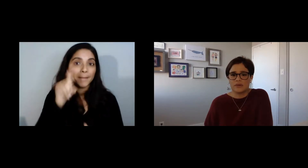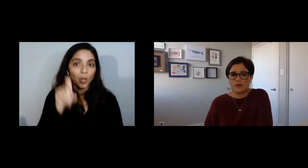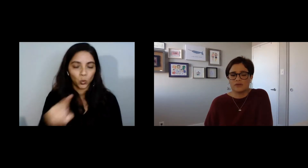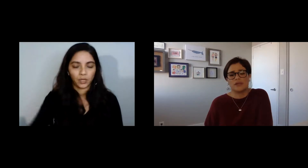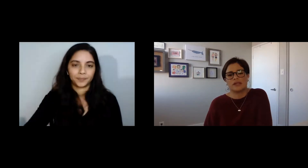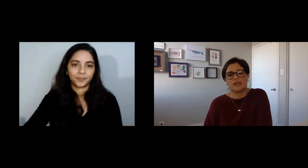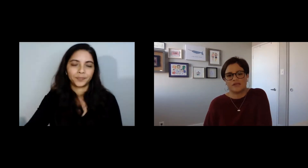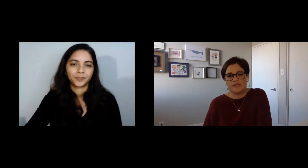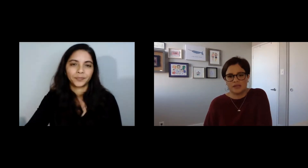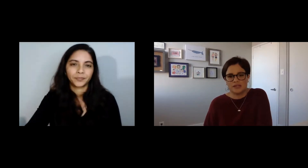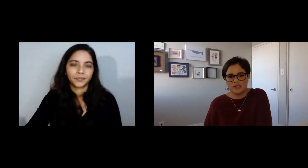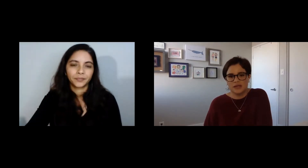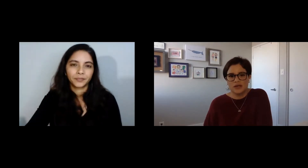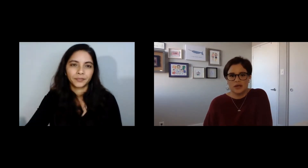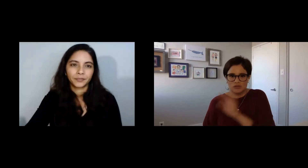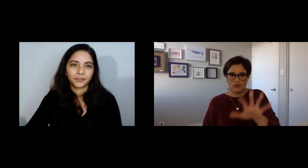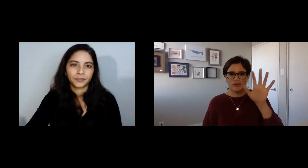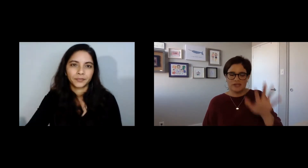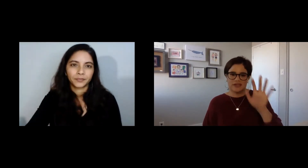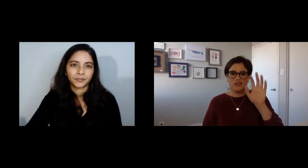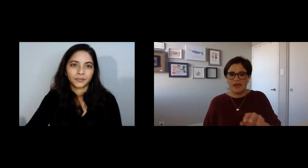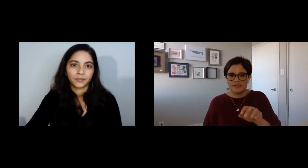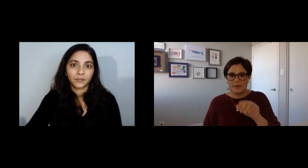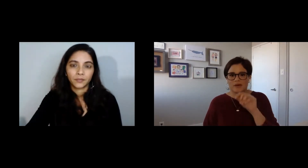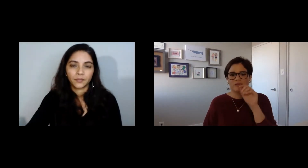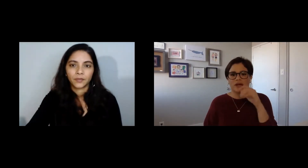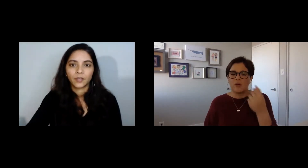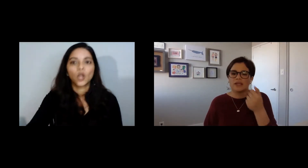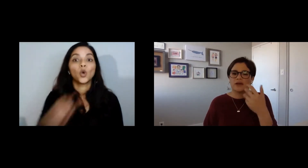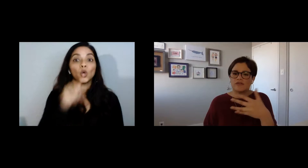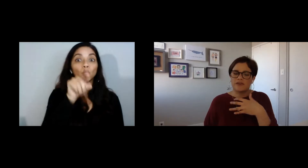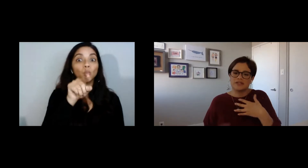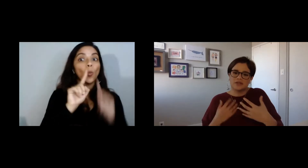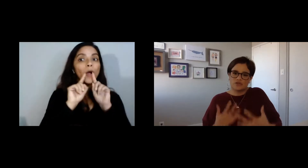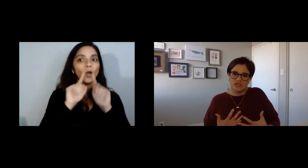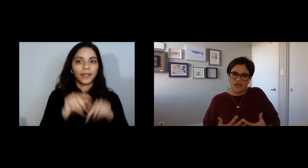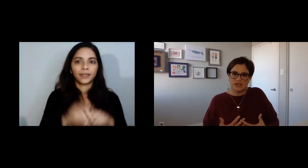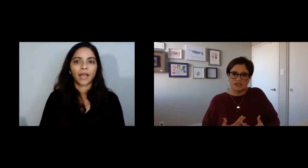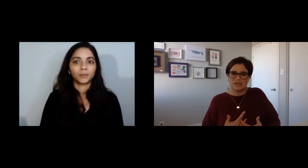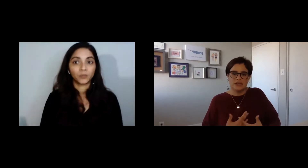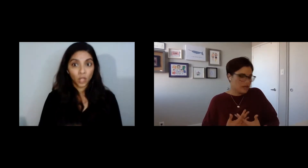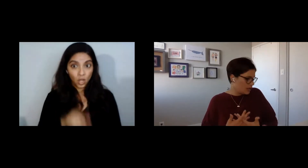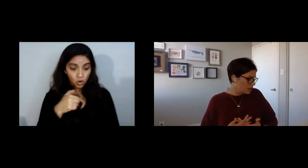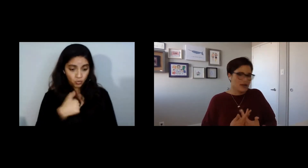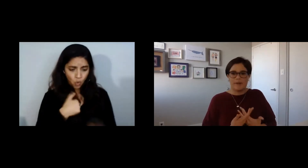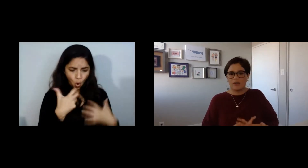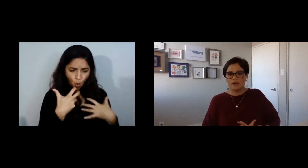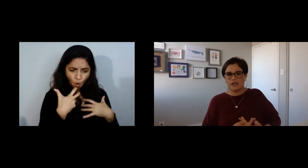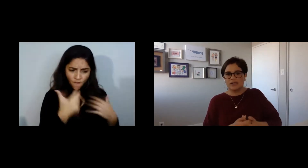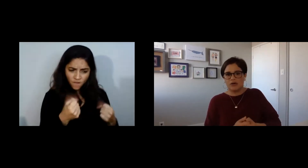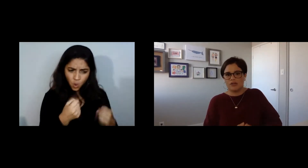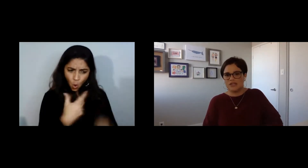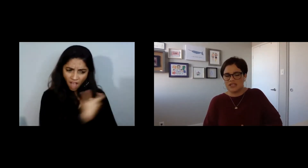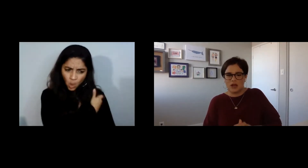sobre sus niveles de confianza tú contestando esta pregunta cuánta confianza tú sientes en las